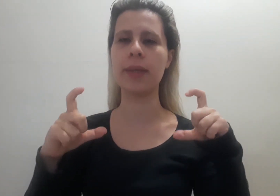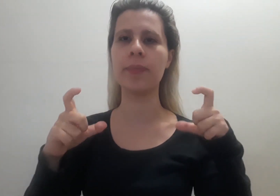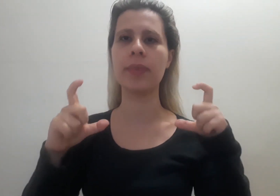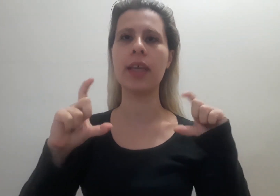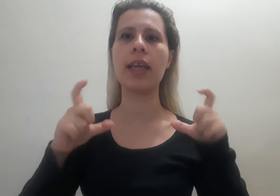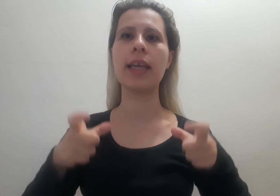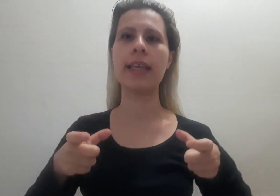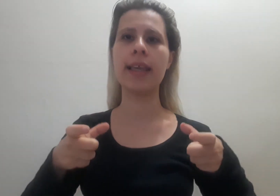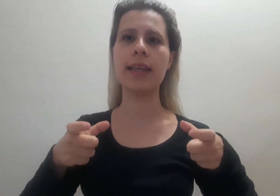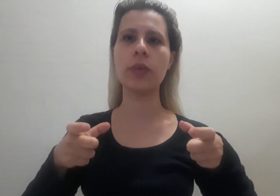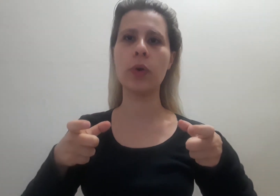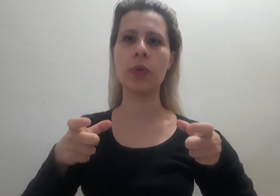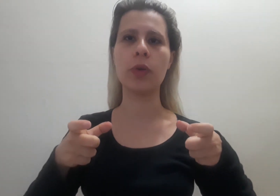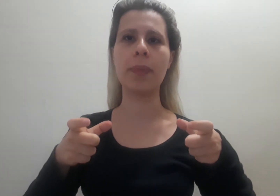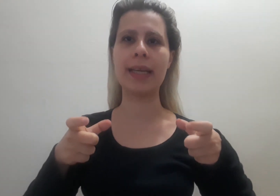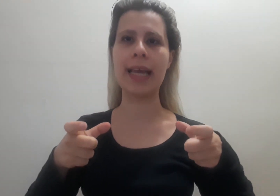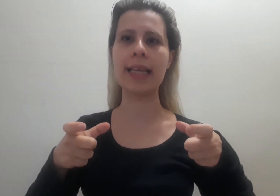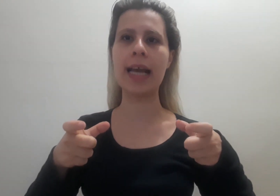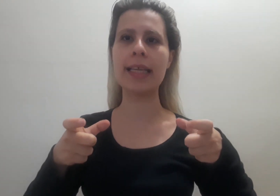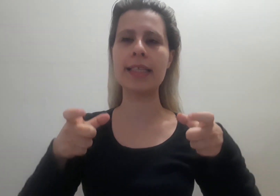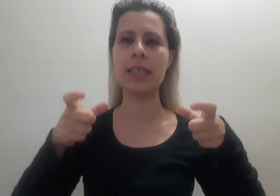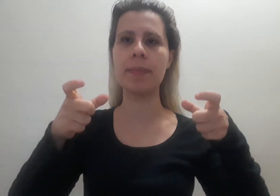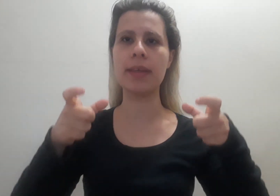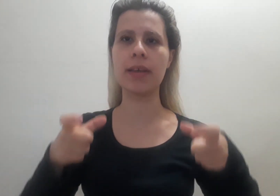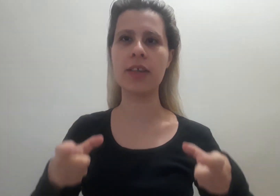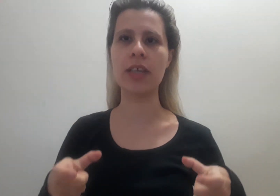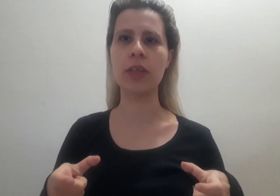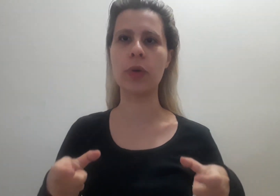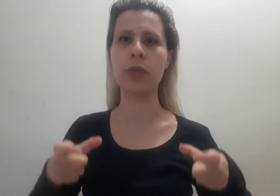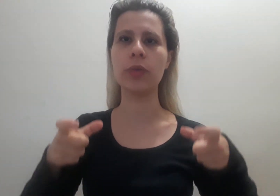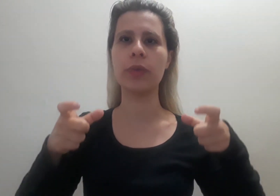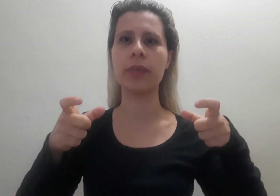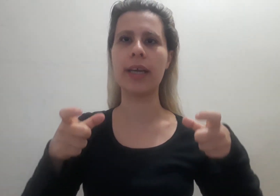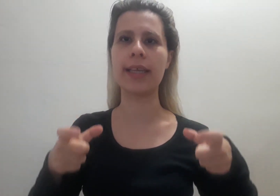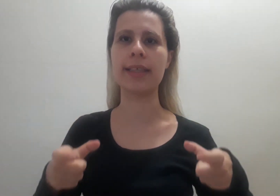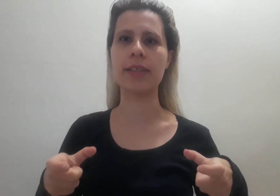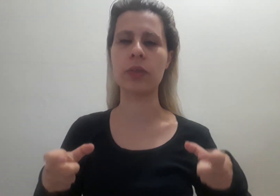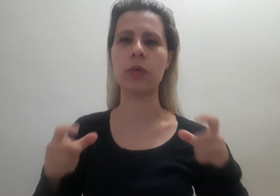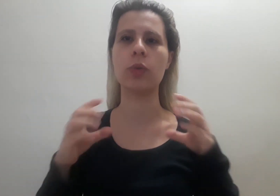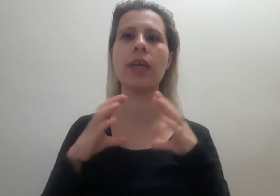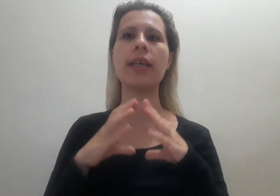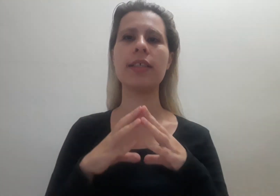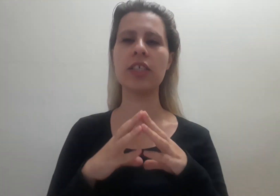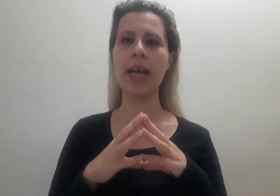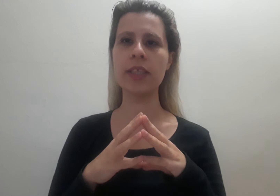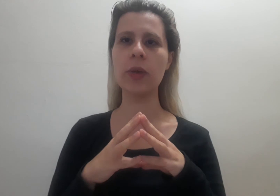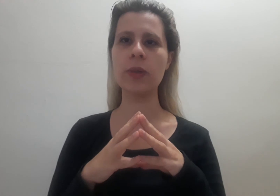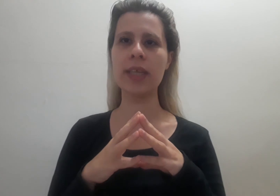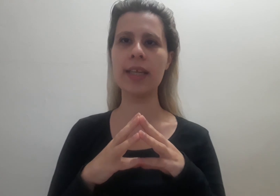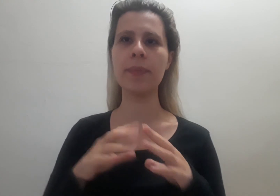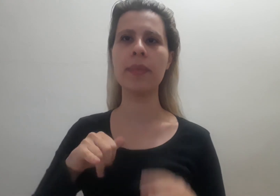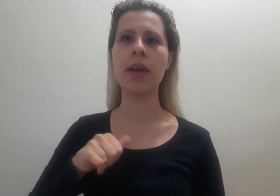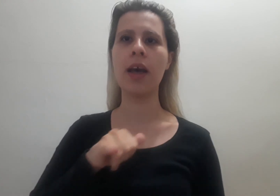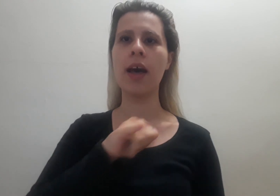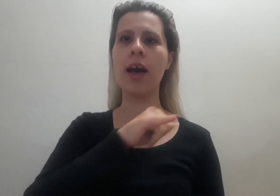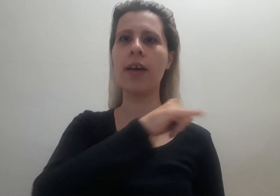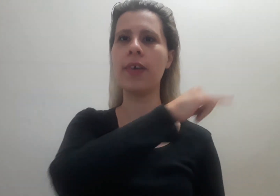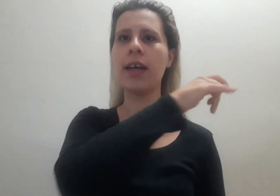yere doğru paralel hale getirip aşağı doğru hareket ettiriyoruz. İşareti gösterelim. Hava